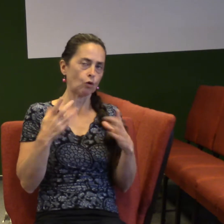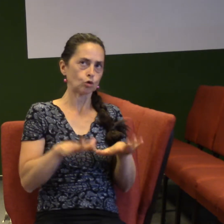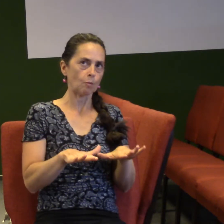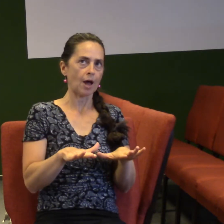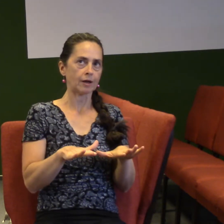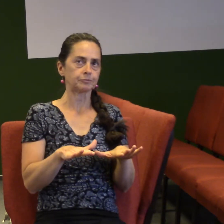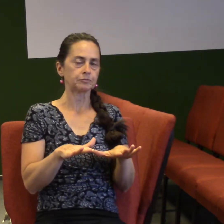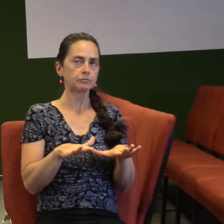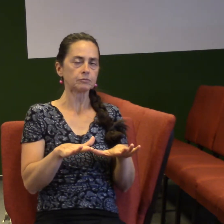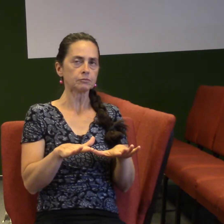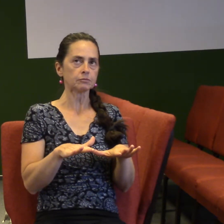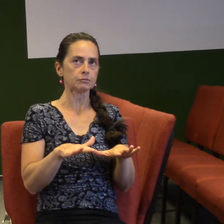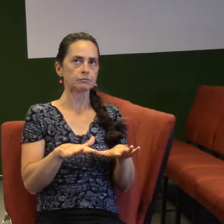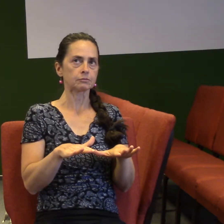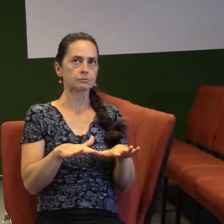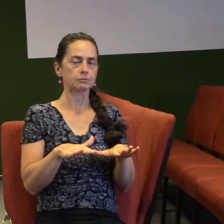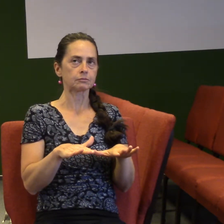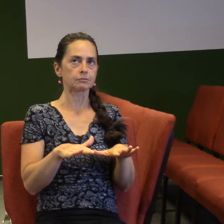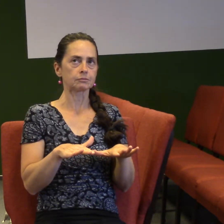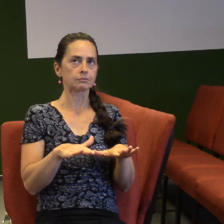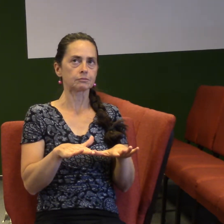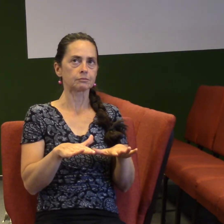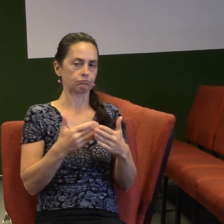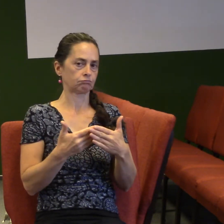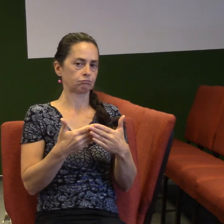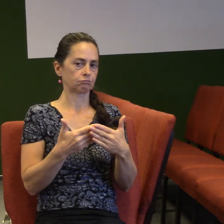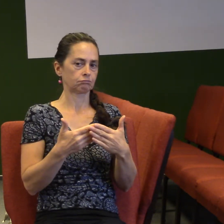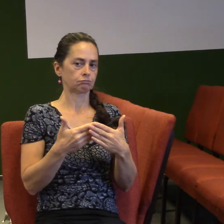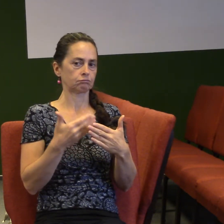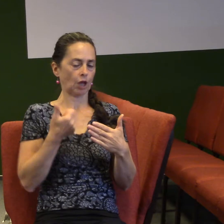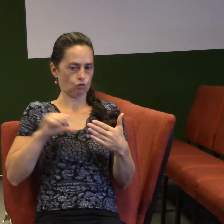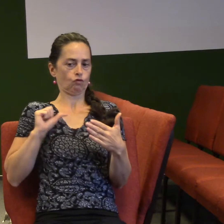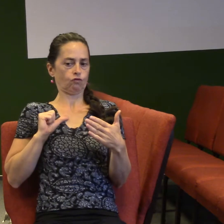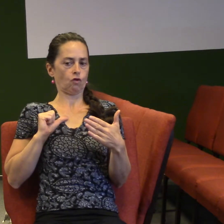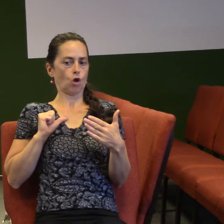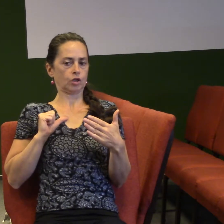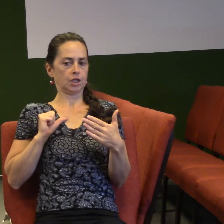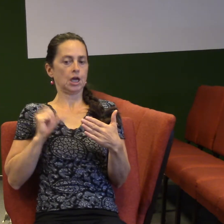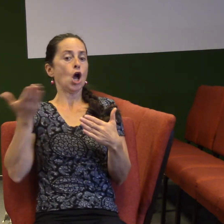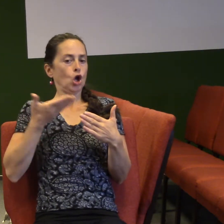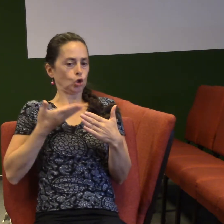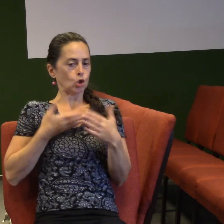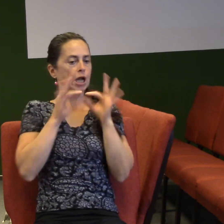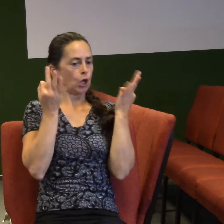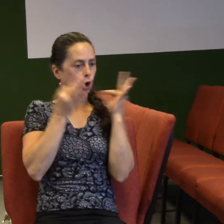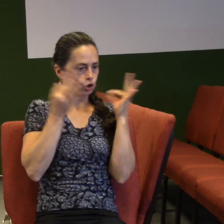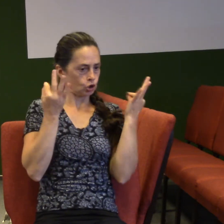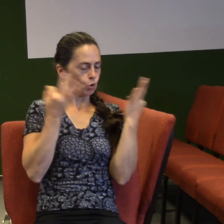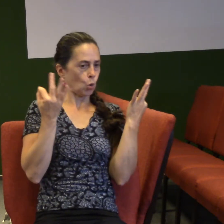jsme domů před nějakým rokem dostali kocoura. Normálně prostě kocoura, britskou kočku. To je